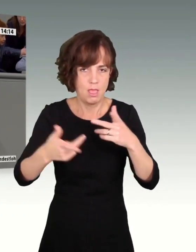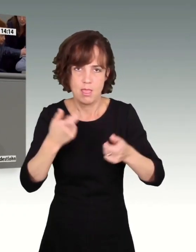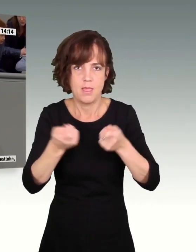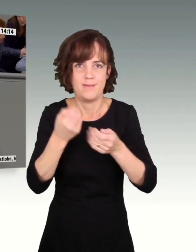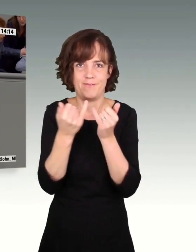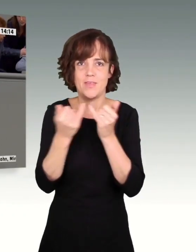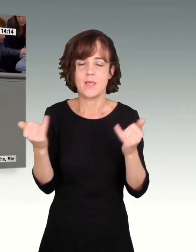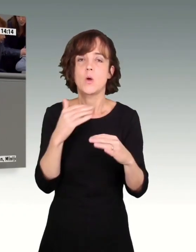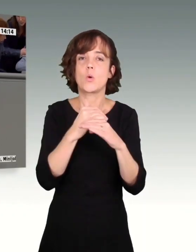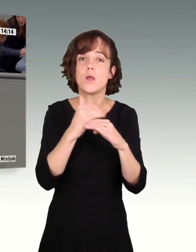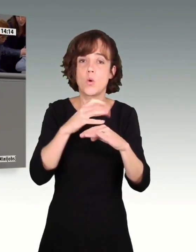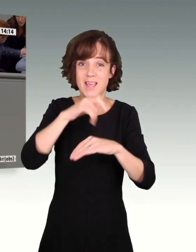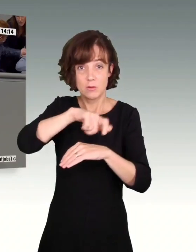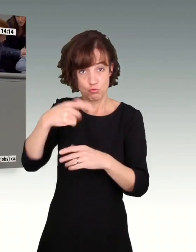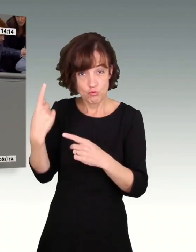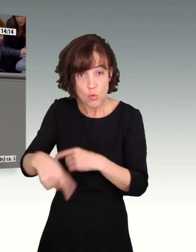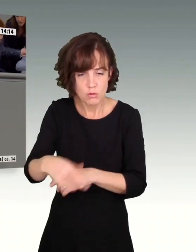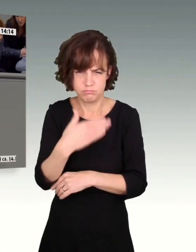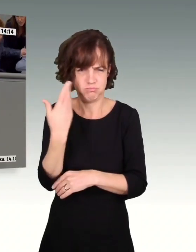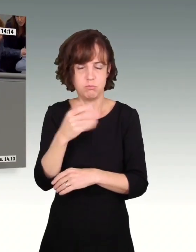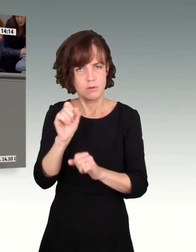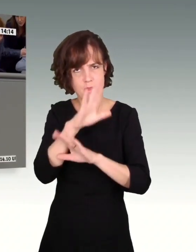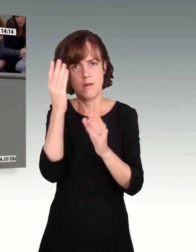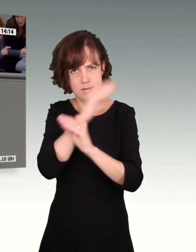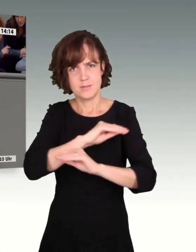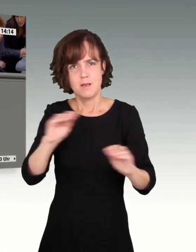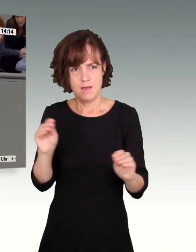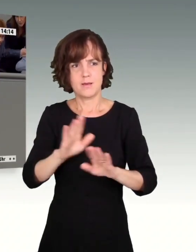Die Kolleginnen und Kollegen sind nicht schuld an der Inflation, das will ich ganz klar sagen.